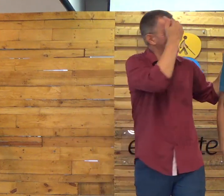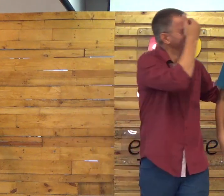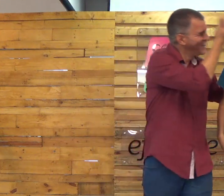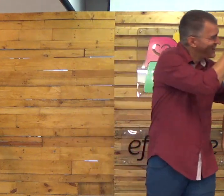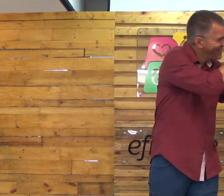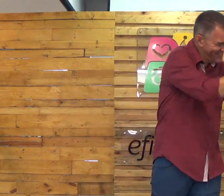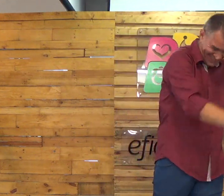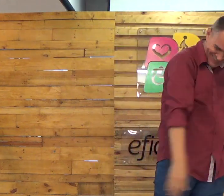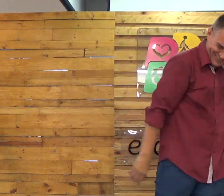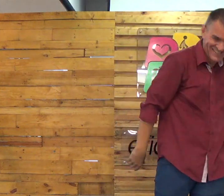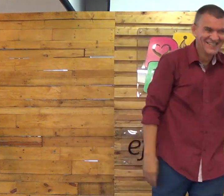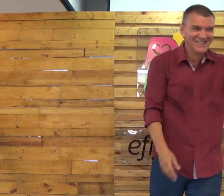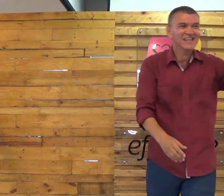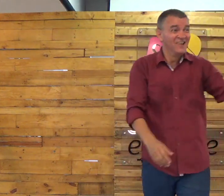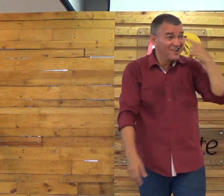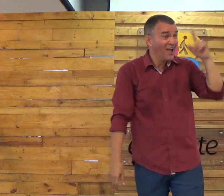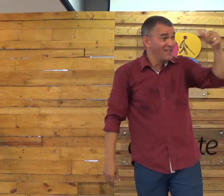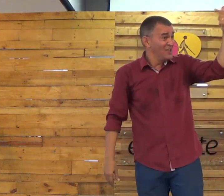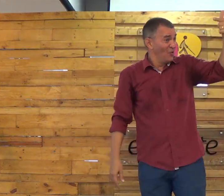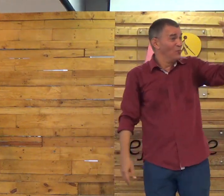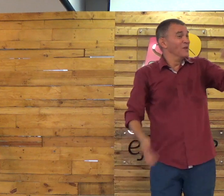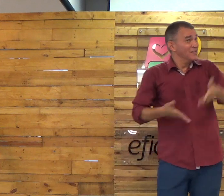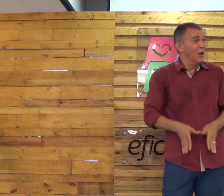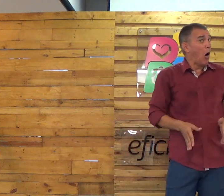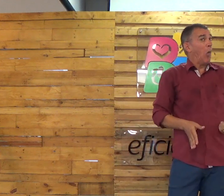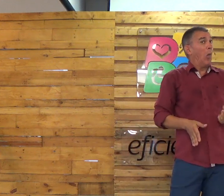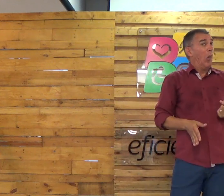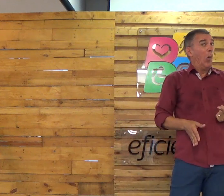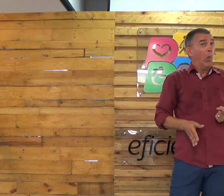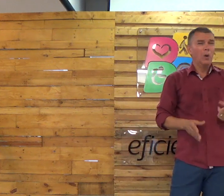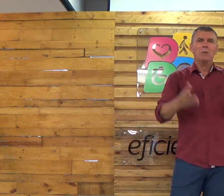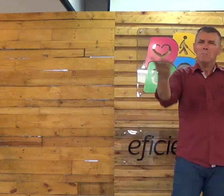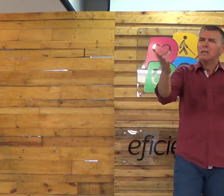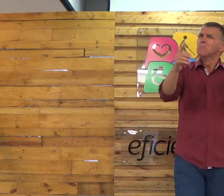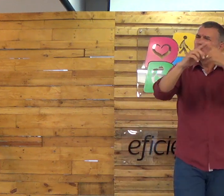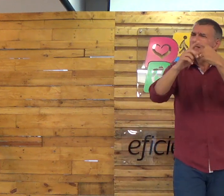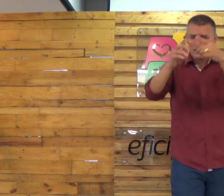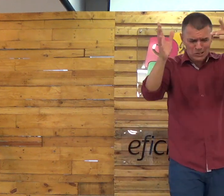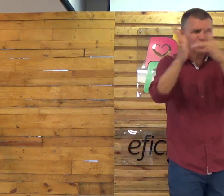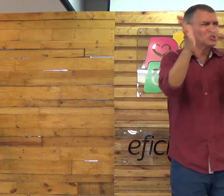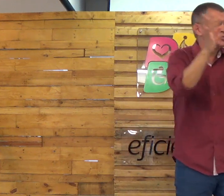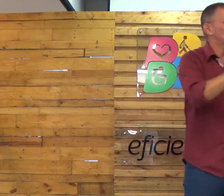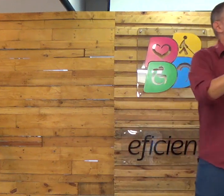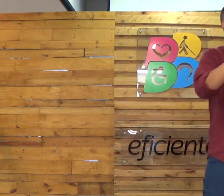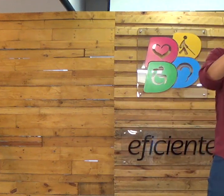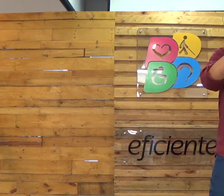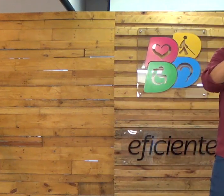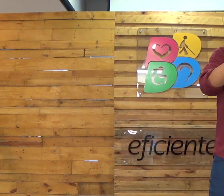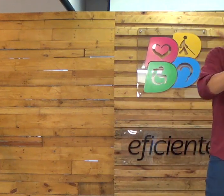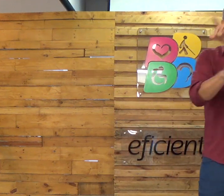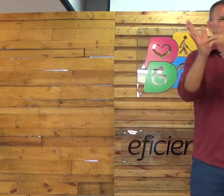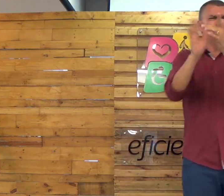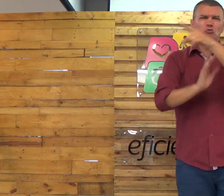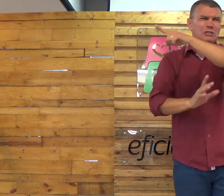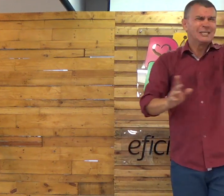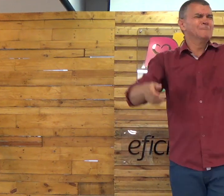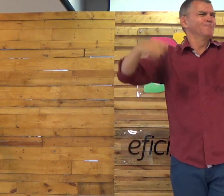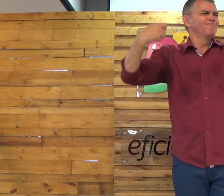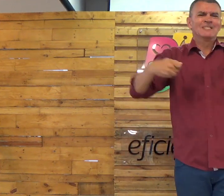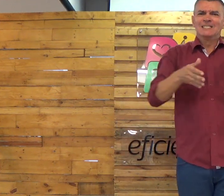Que legal, pode sentar. Vocês viram? Ele entendeu. Mas tá, Jesus ensina, né,